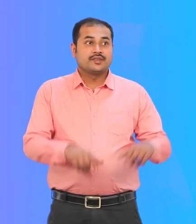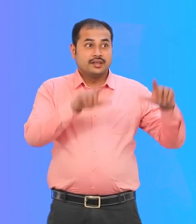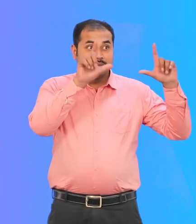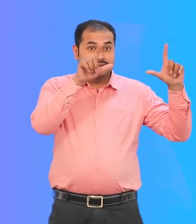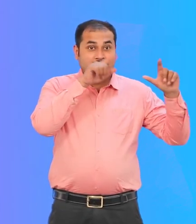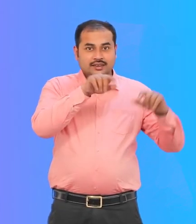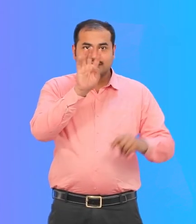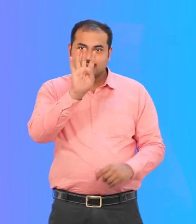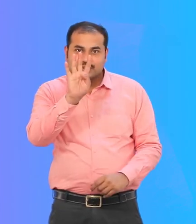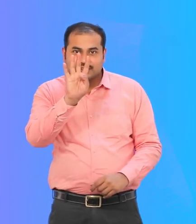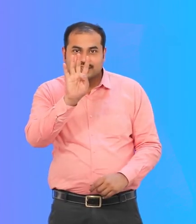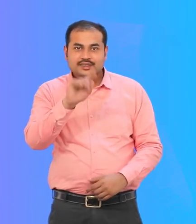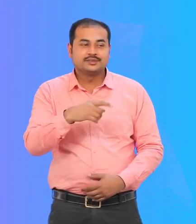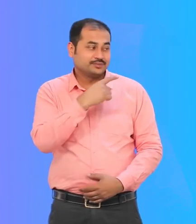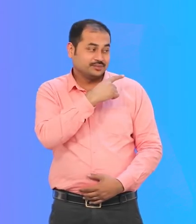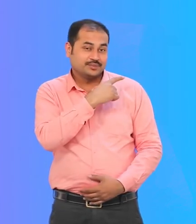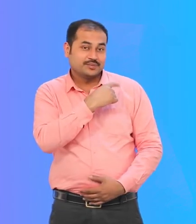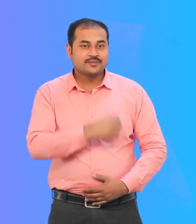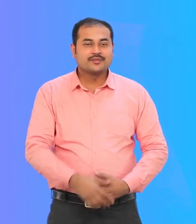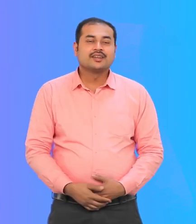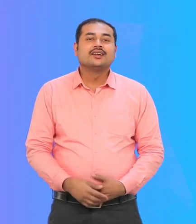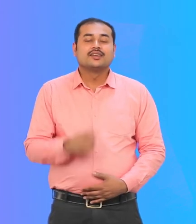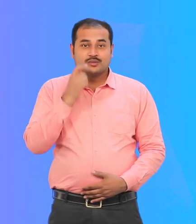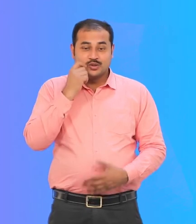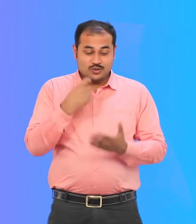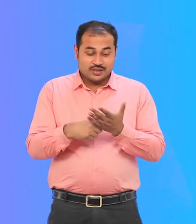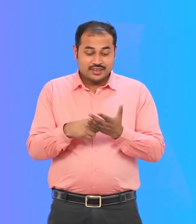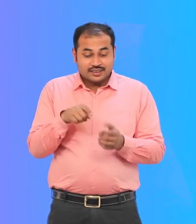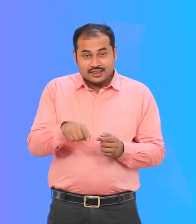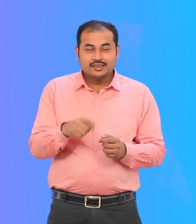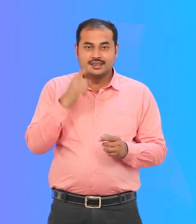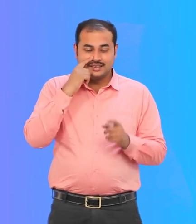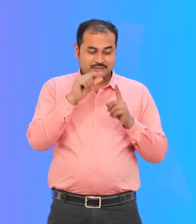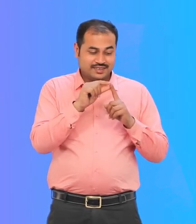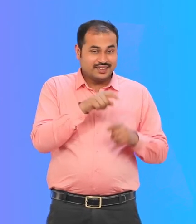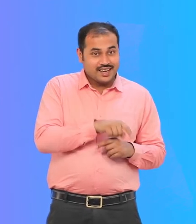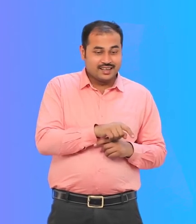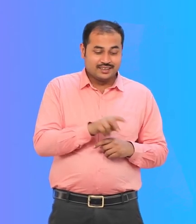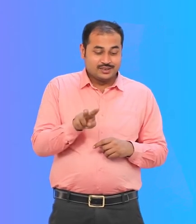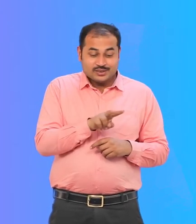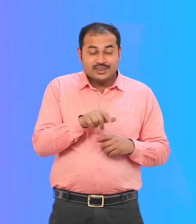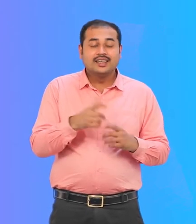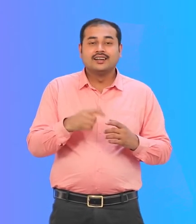चौथे चित्र में रोहन और प्रिया सभागार के बाहर खड़े हैं